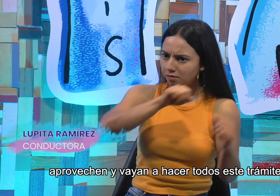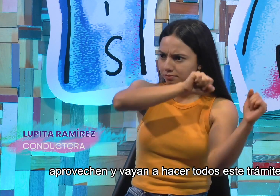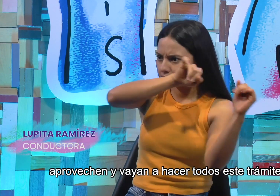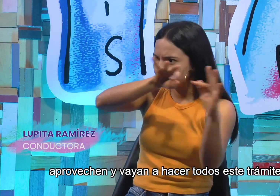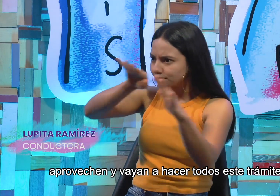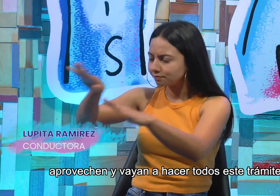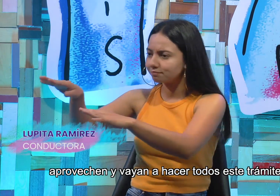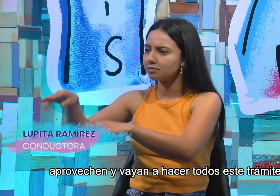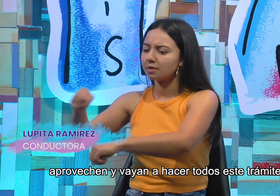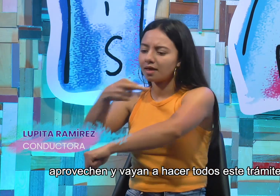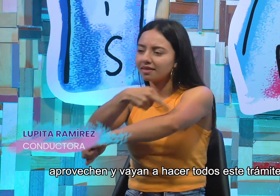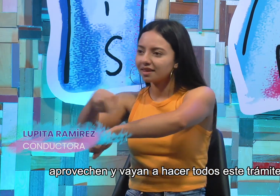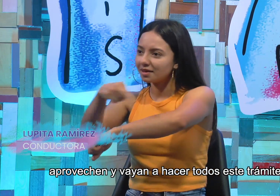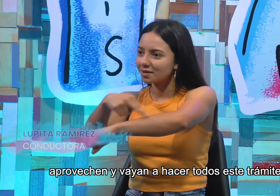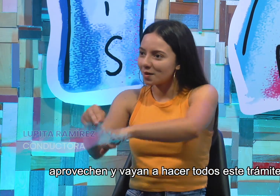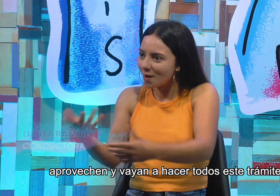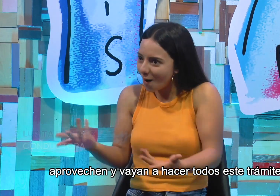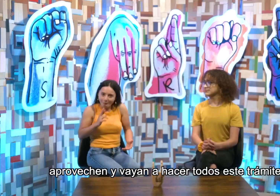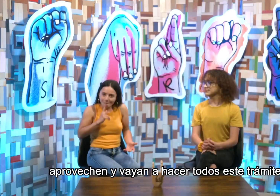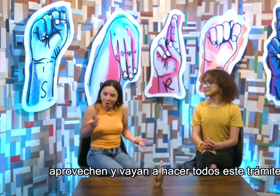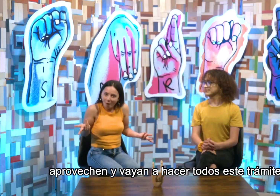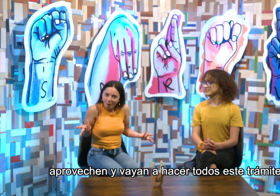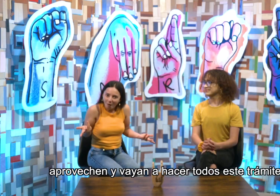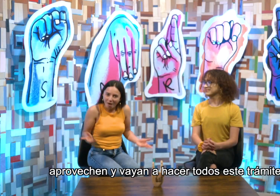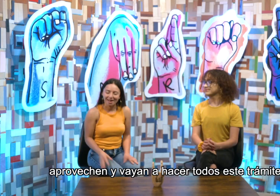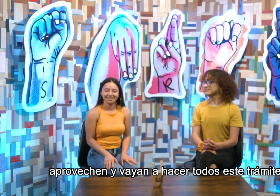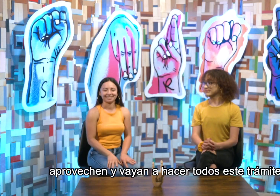Aprovechen y vayan a hacer todos este trámite.